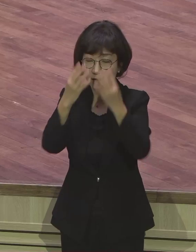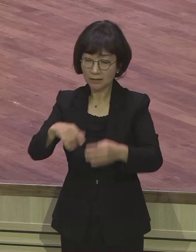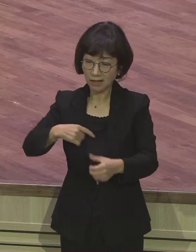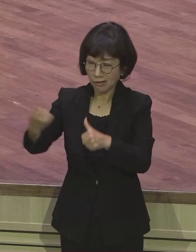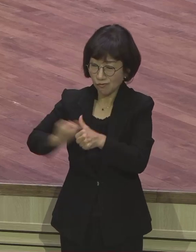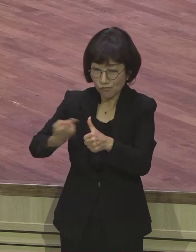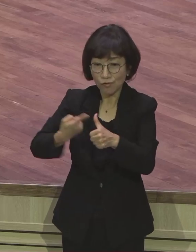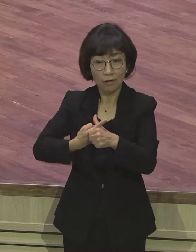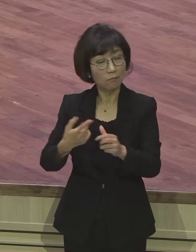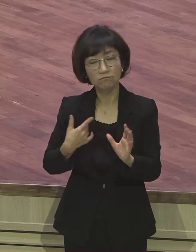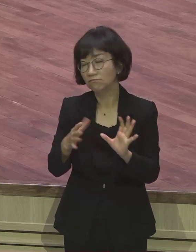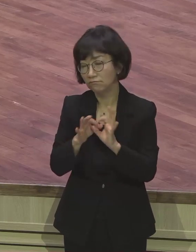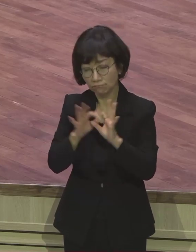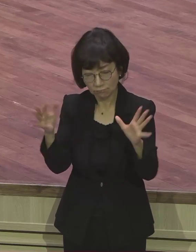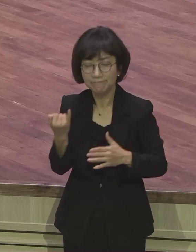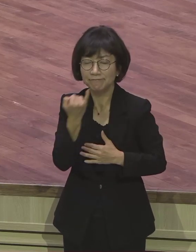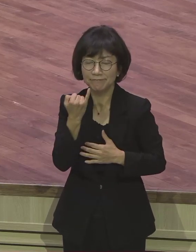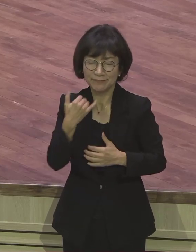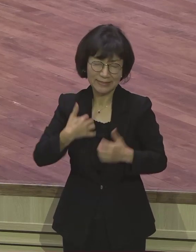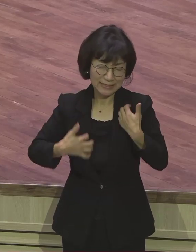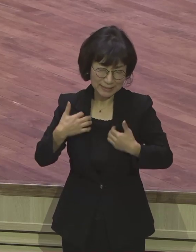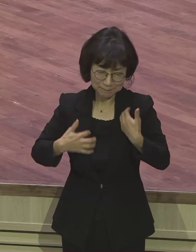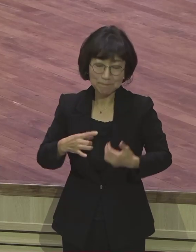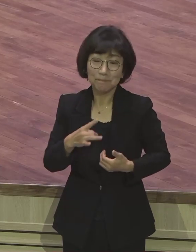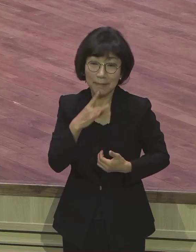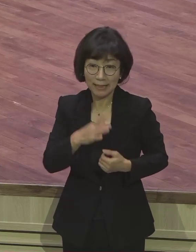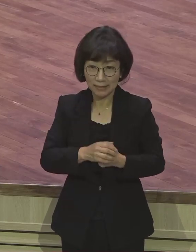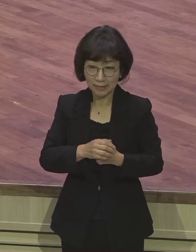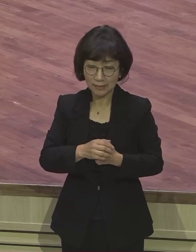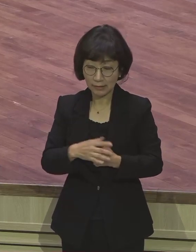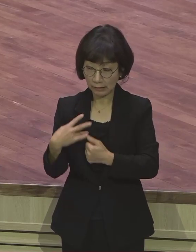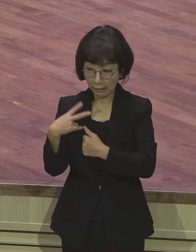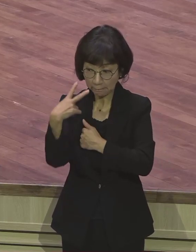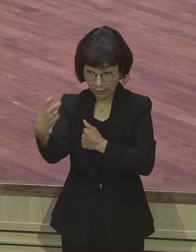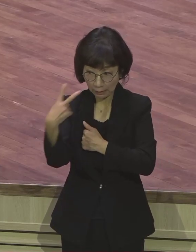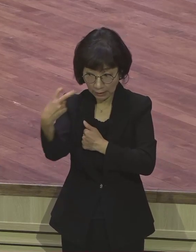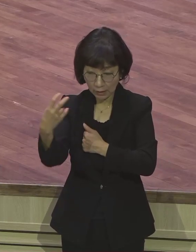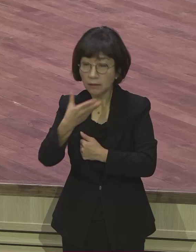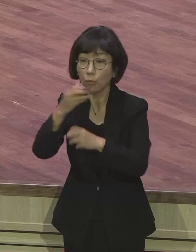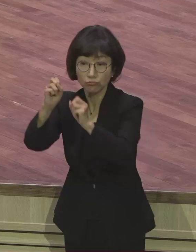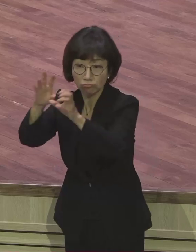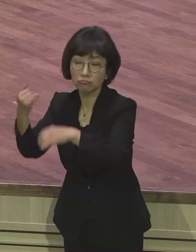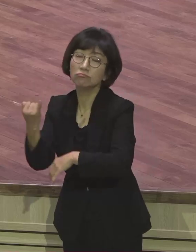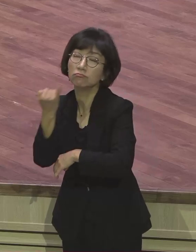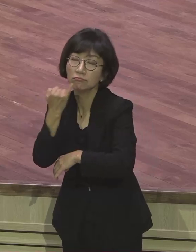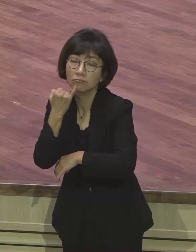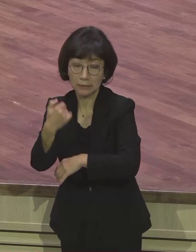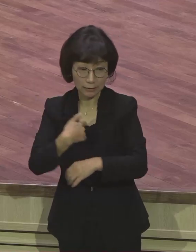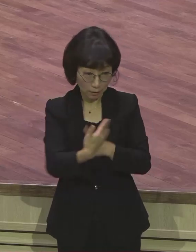기쁠 뿐이다. 자기를 미워하면서 복음을 증가하다. 좋아서 증가하다. 아무 상관없다는 거예요.